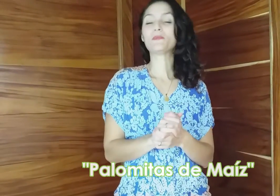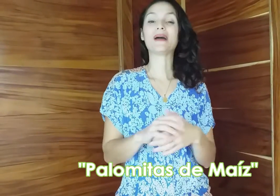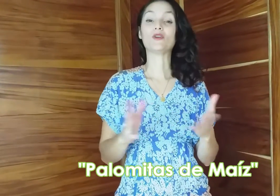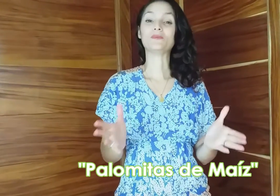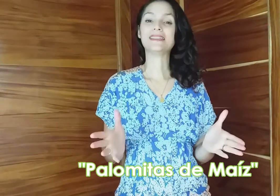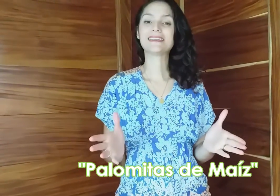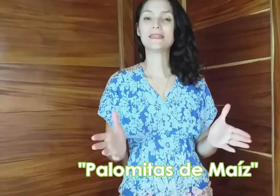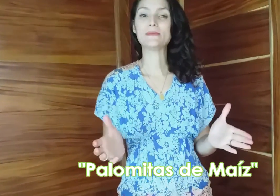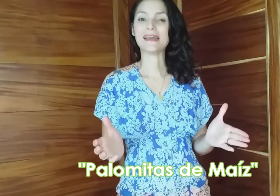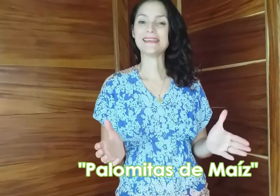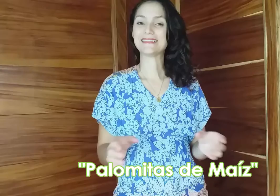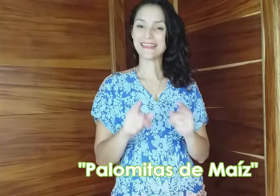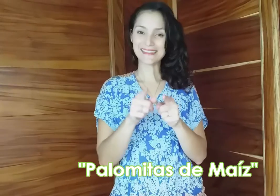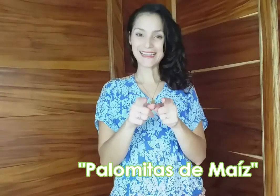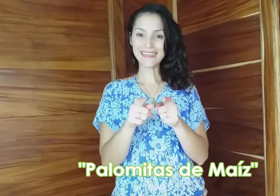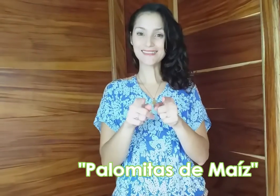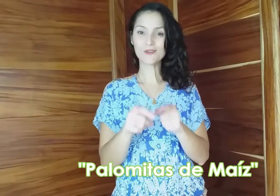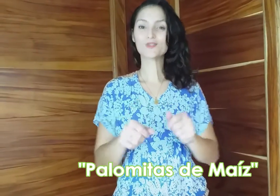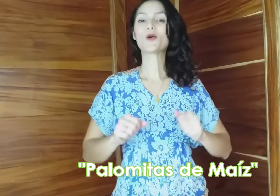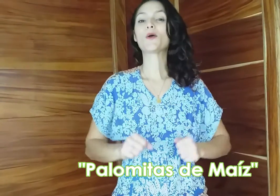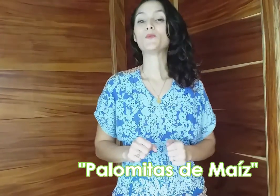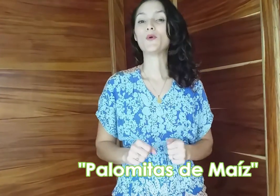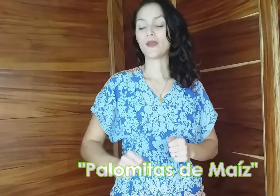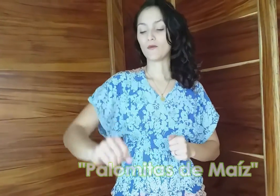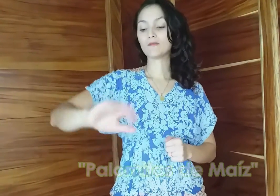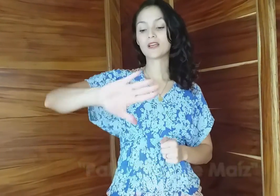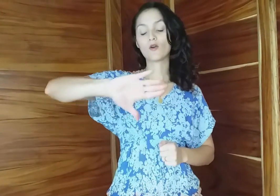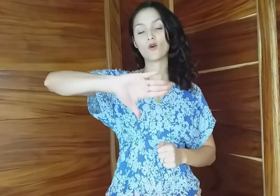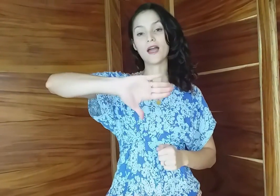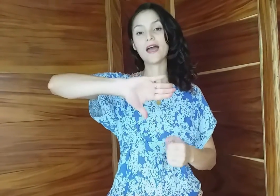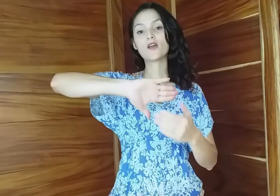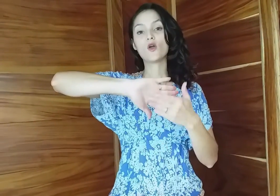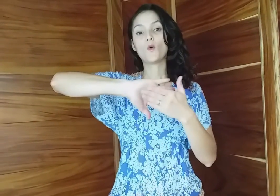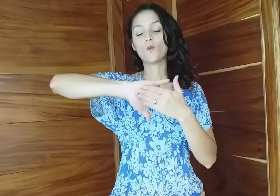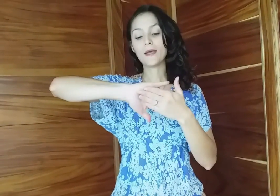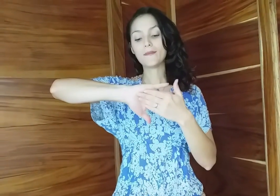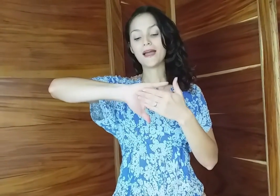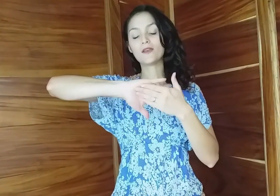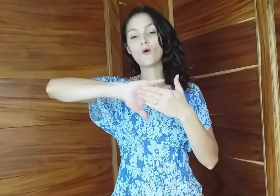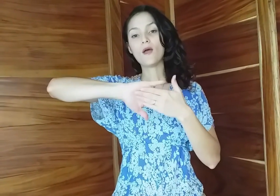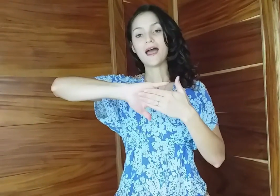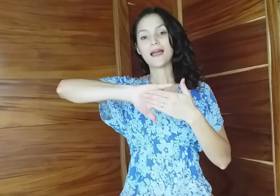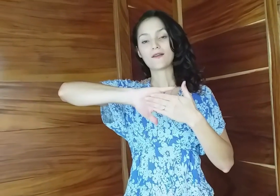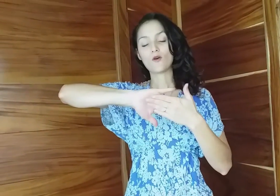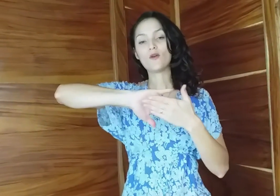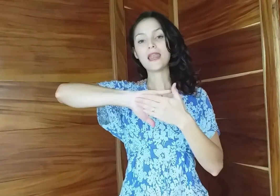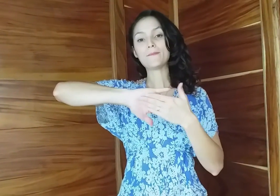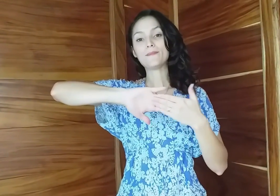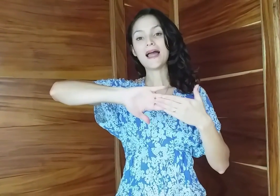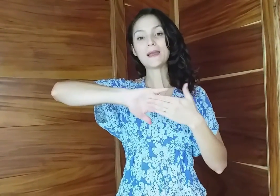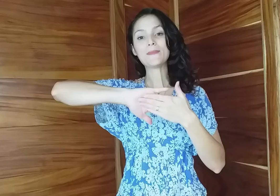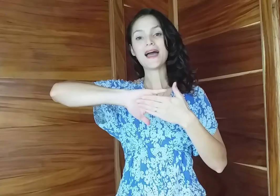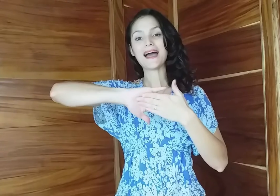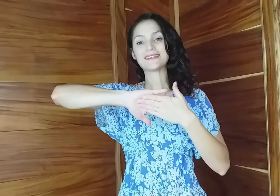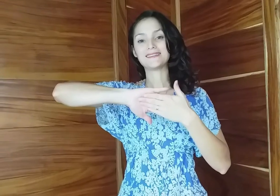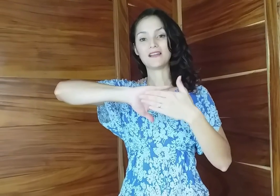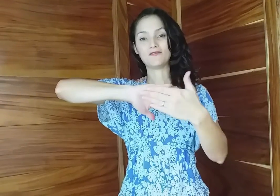palomitas de maíz. ¿Están listos? Bueno, vamos a colocar una mano con la palma hacia el